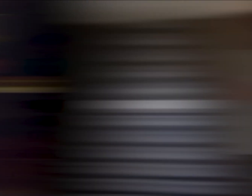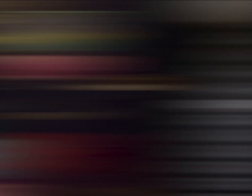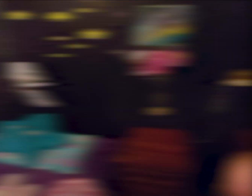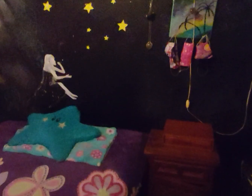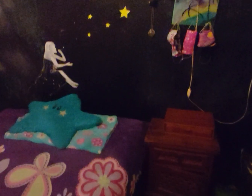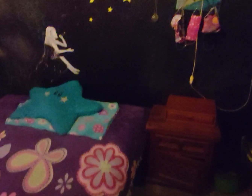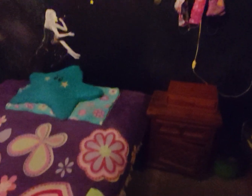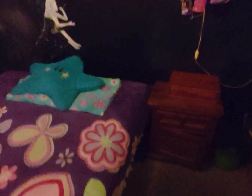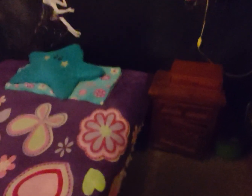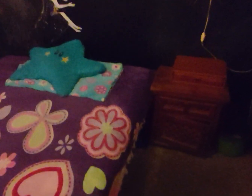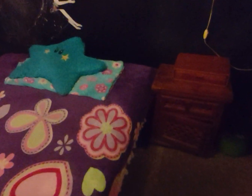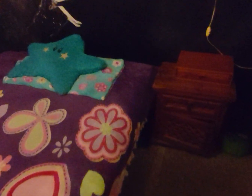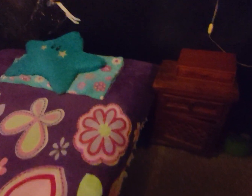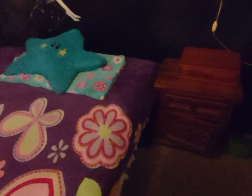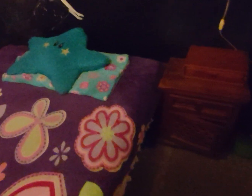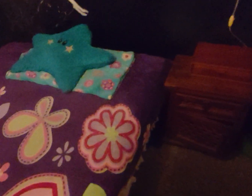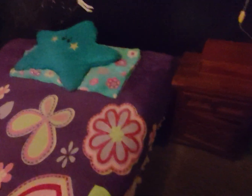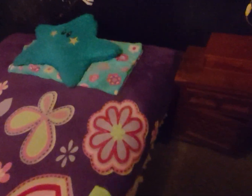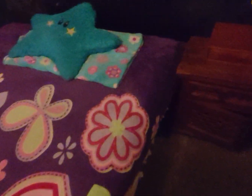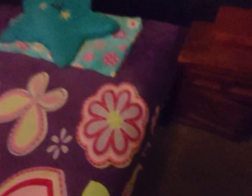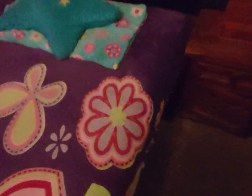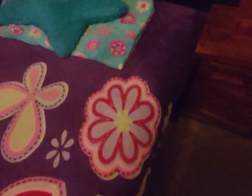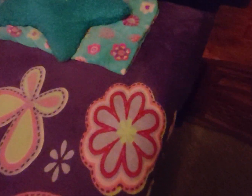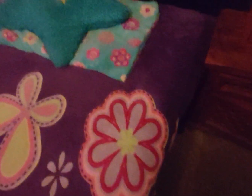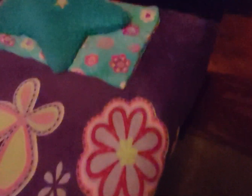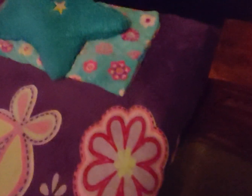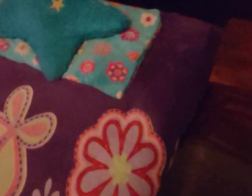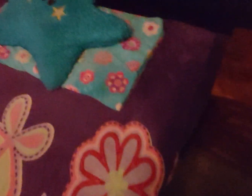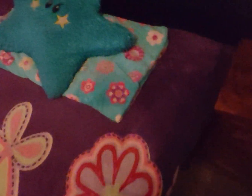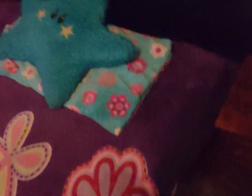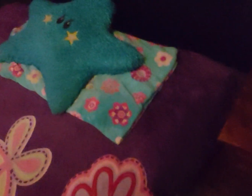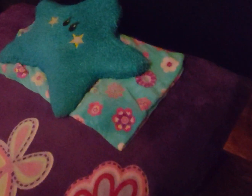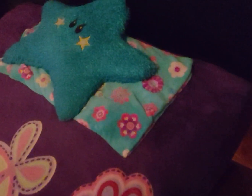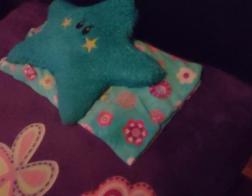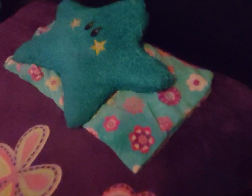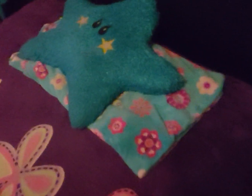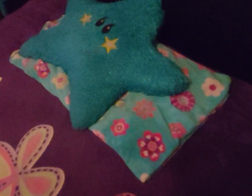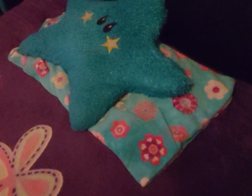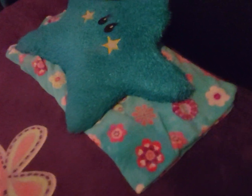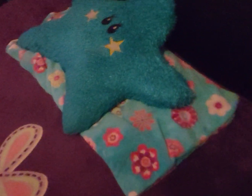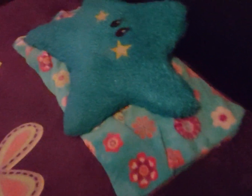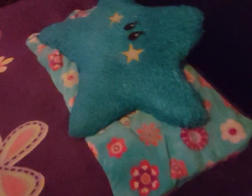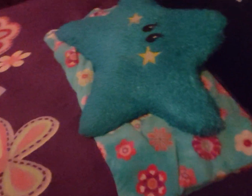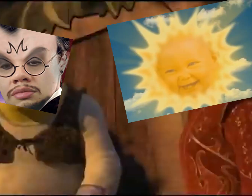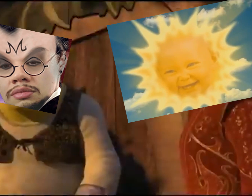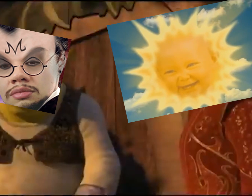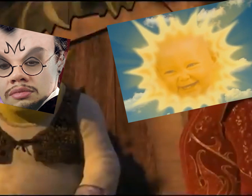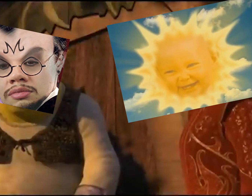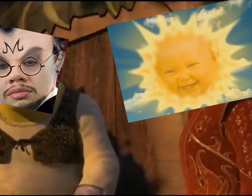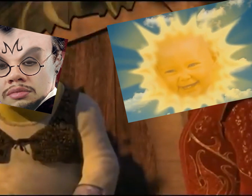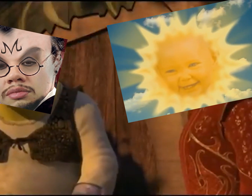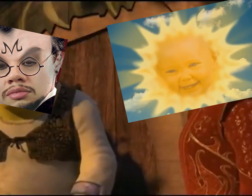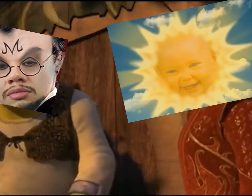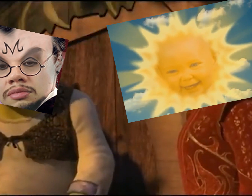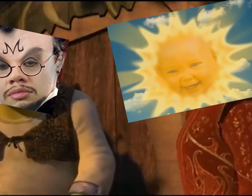Listo, vamos a hacer un nuevo video, pues estoy en mi cuarto, mira, no hombre, super La verdad es que ese leotardo está muy bonito,